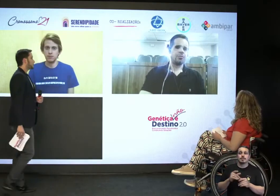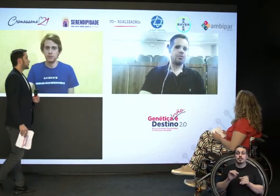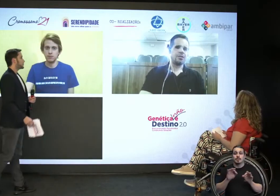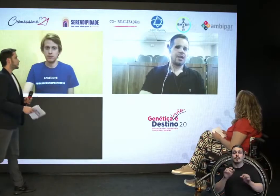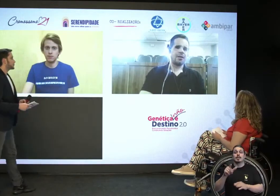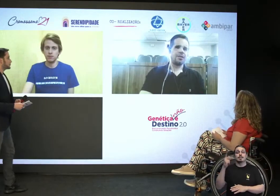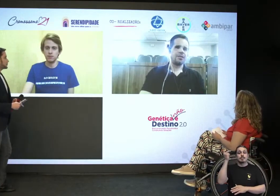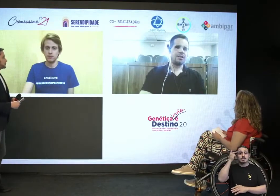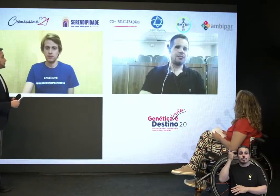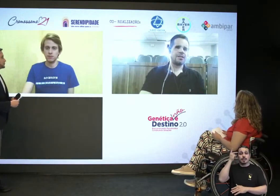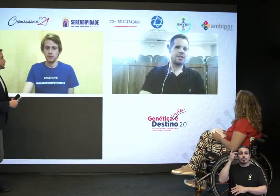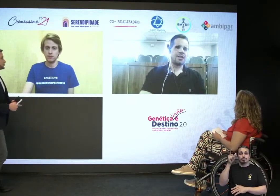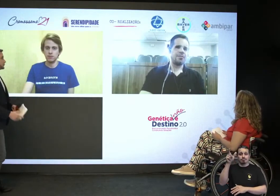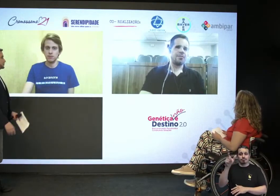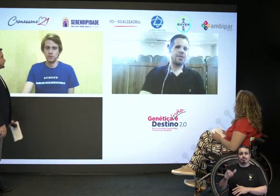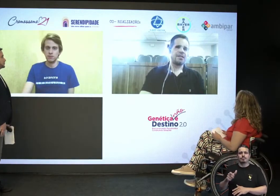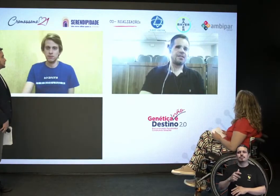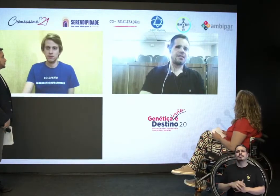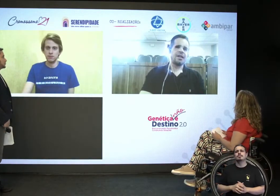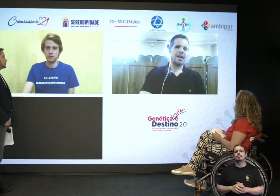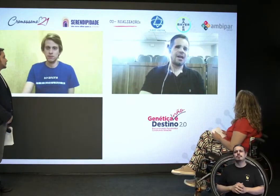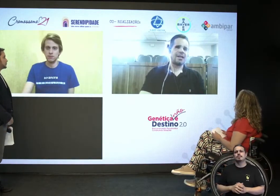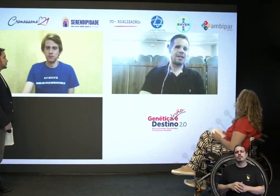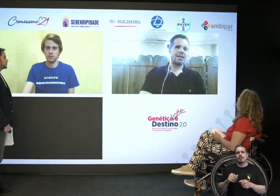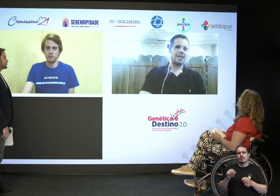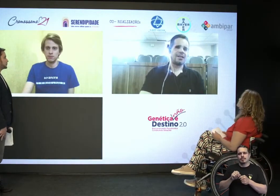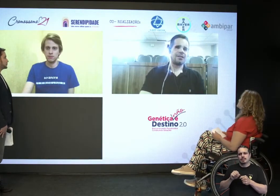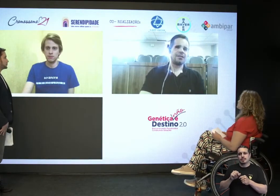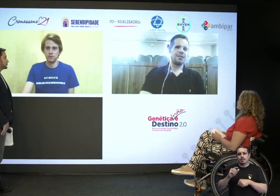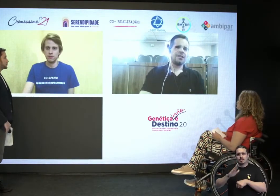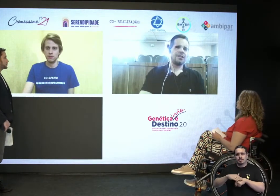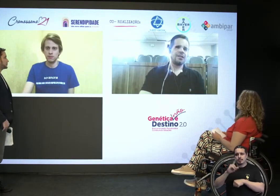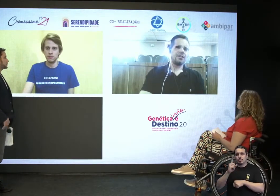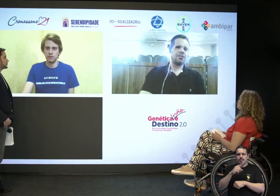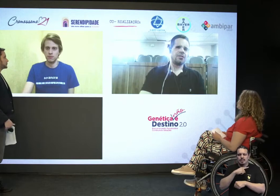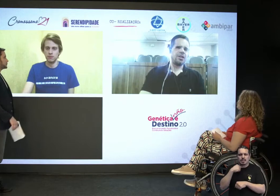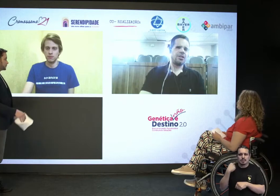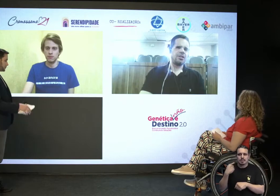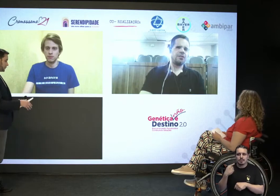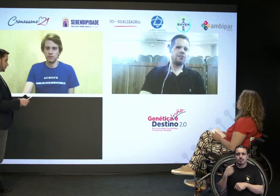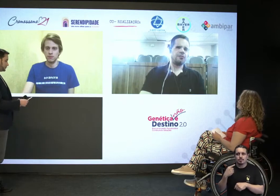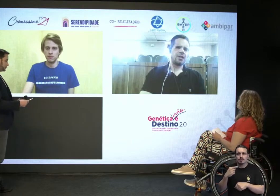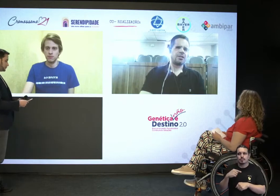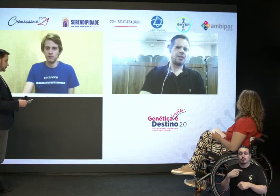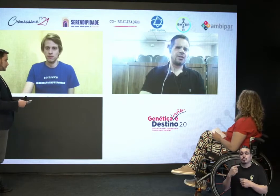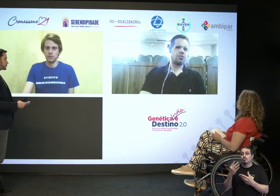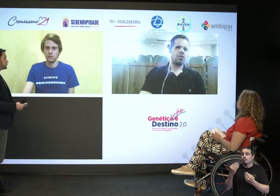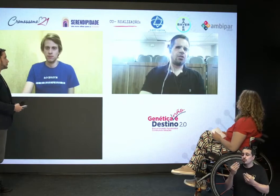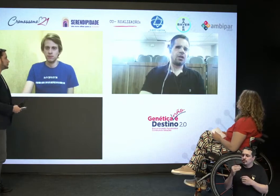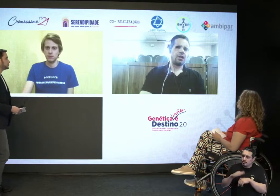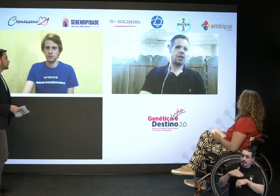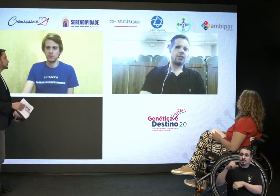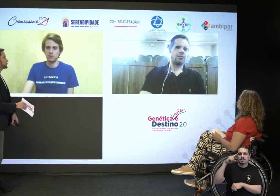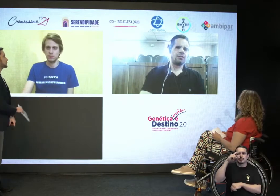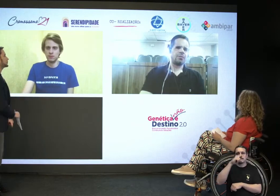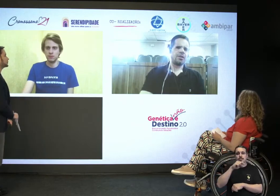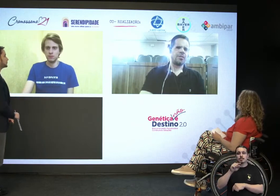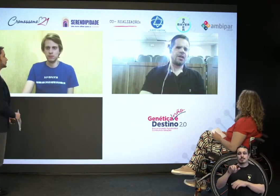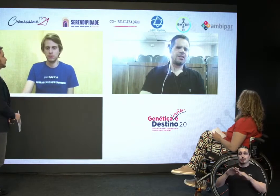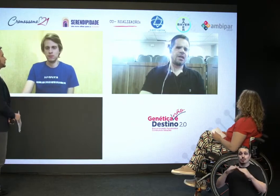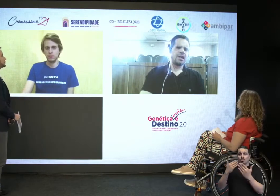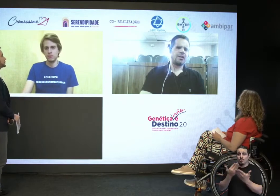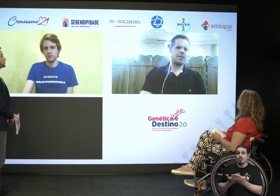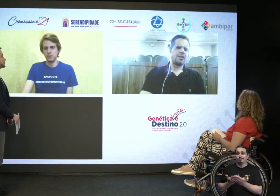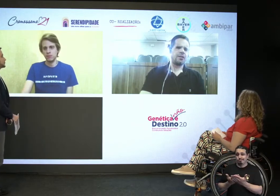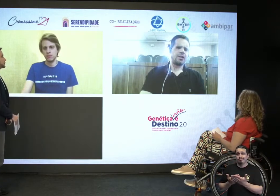sabem, o interior é sempre mais atrasado, né? Então, eu sempre tive dificuldades na escola, na primeira série.